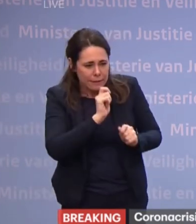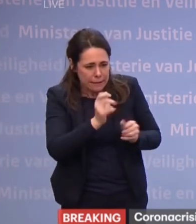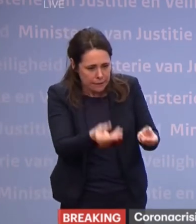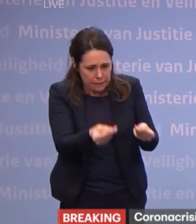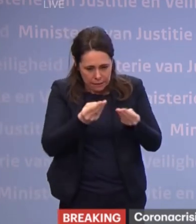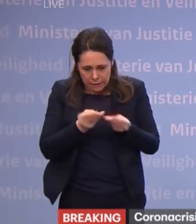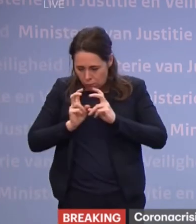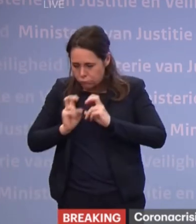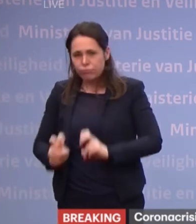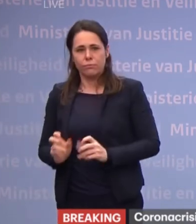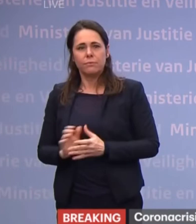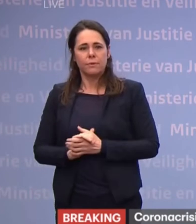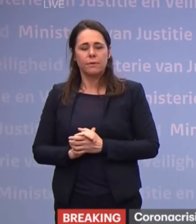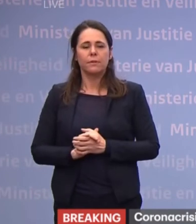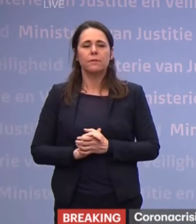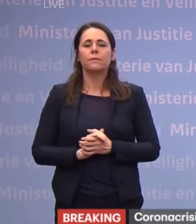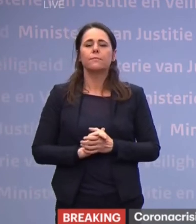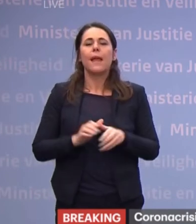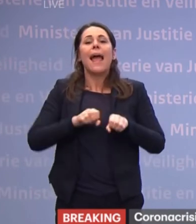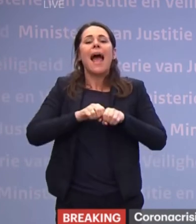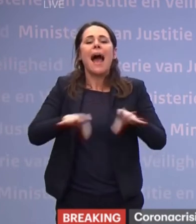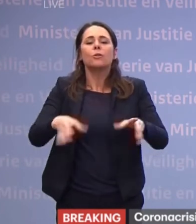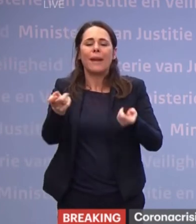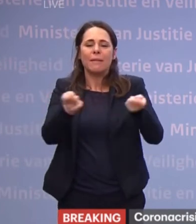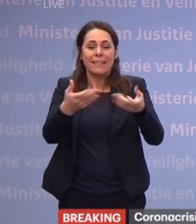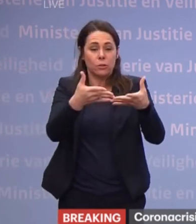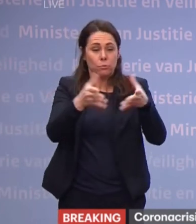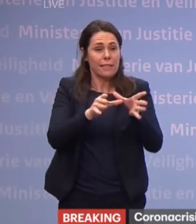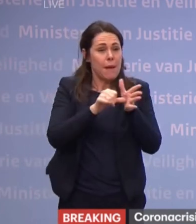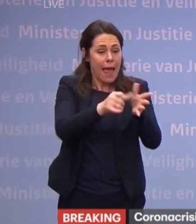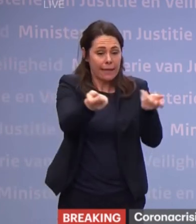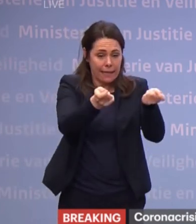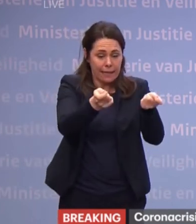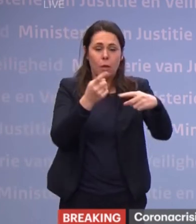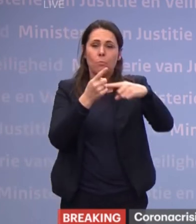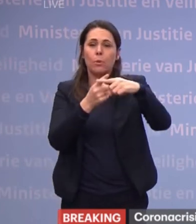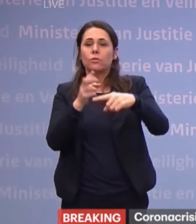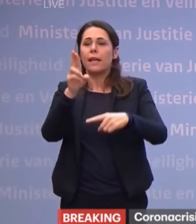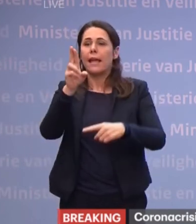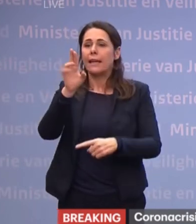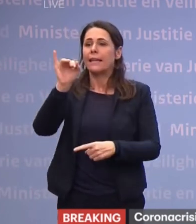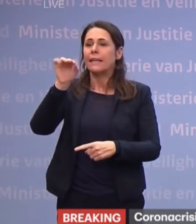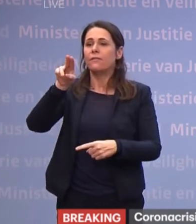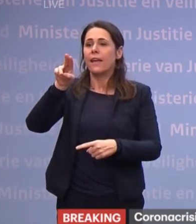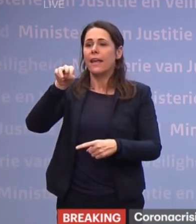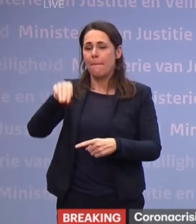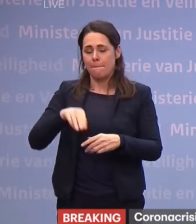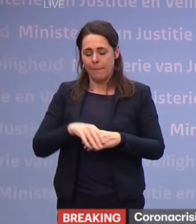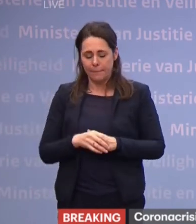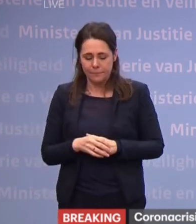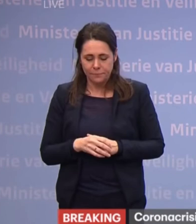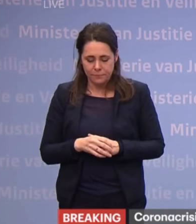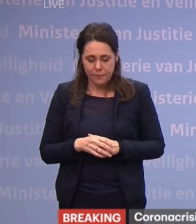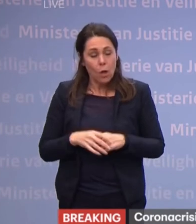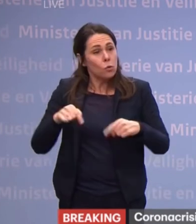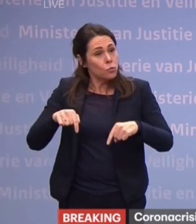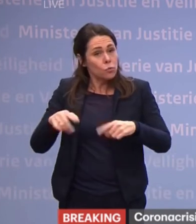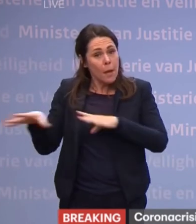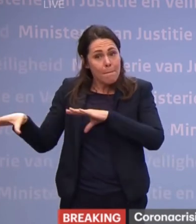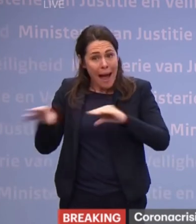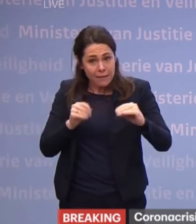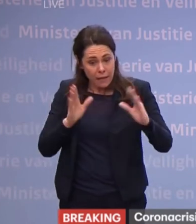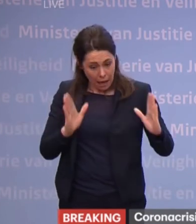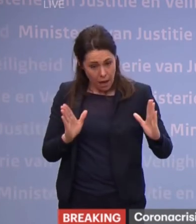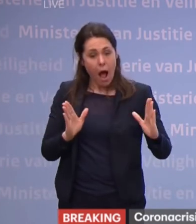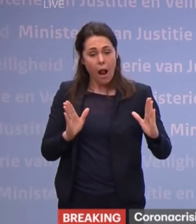onder leiding van het Outbreak Management Team en het RIVM. Om te beginnen verlengen we alle bestaande maatregelen